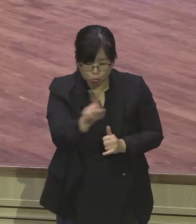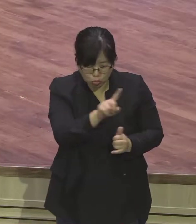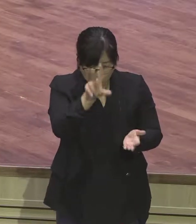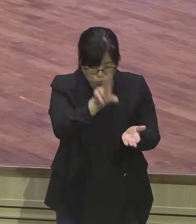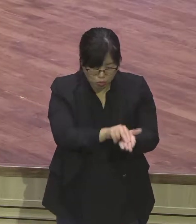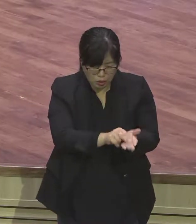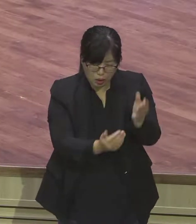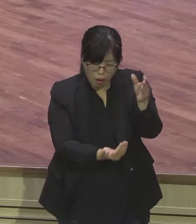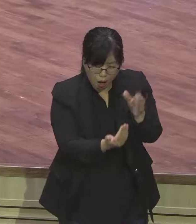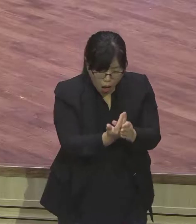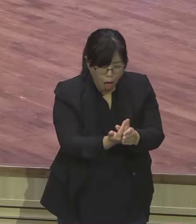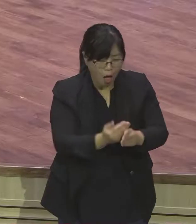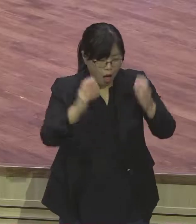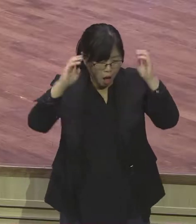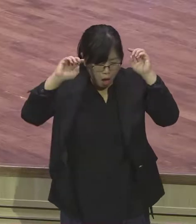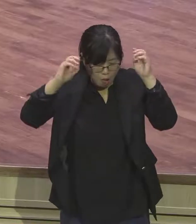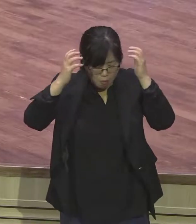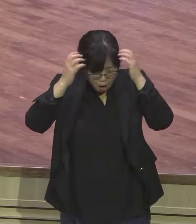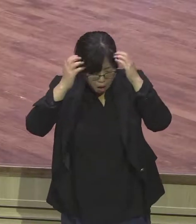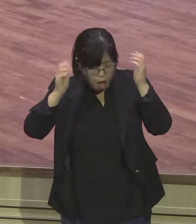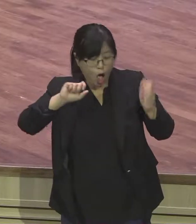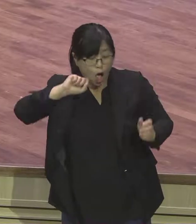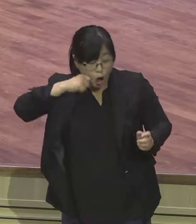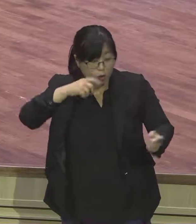라는 사실을 보여준 인물들이죠.